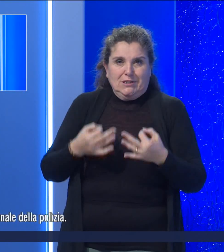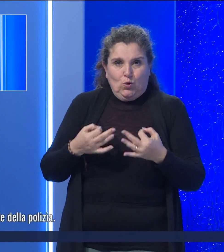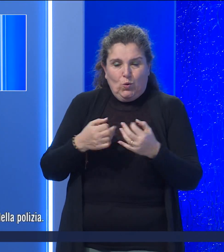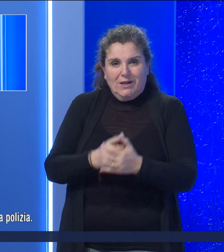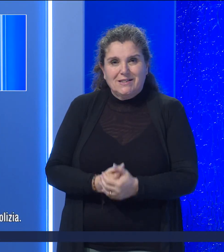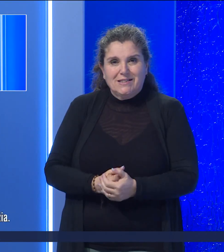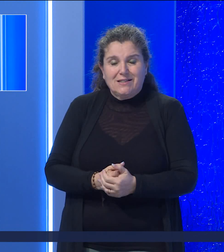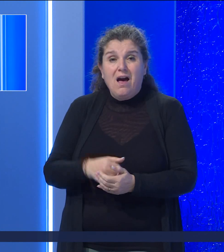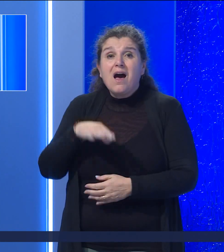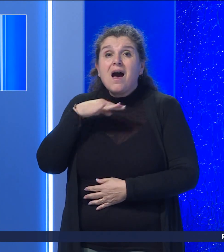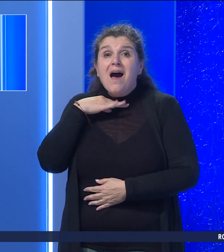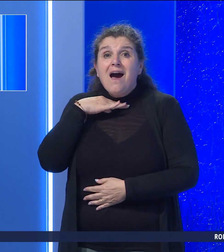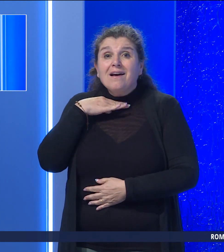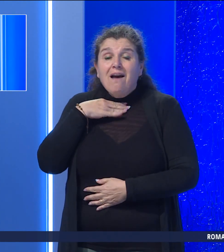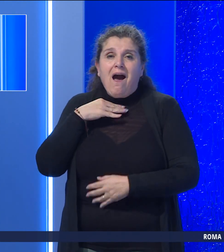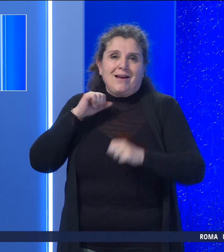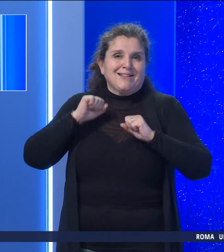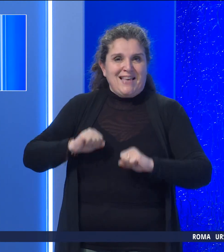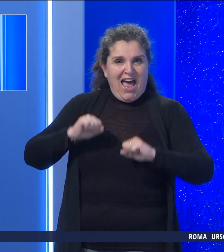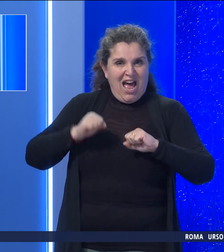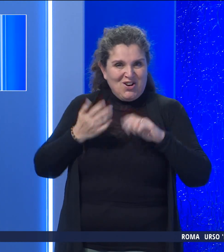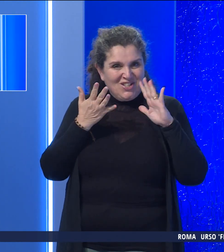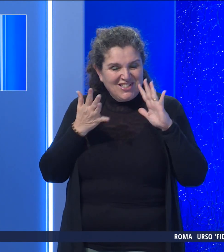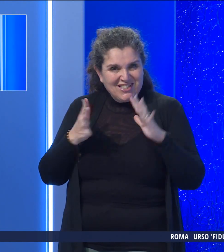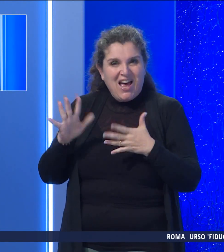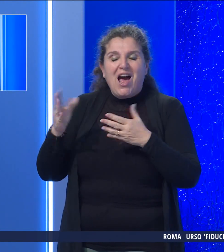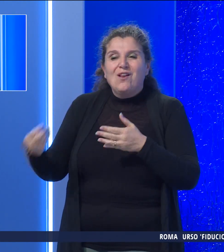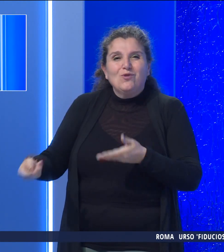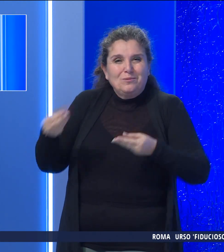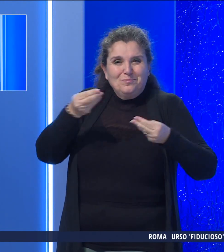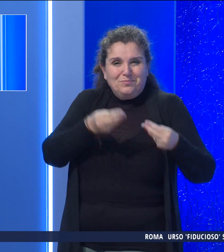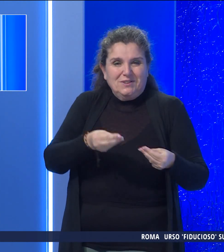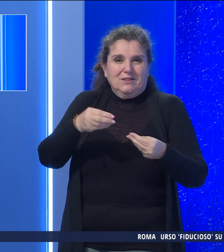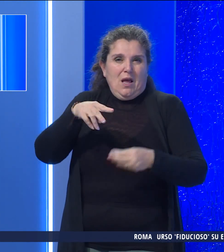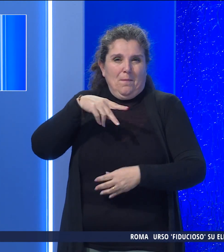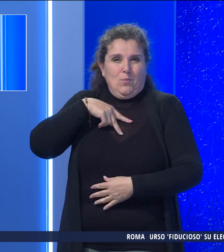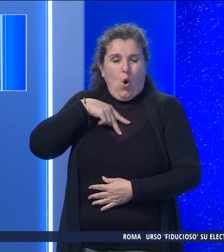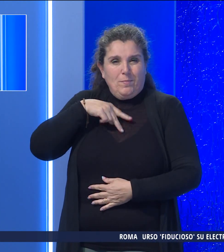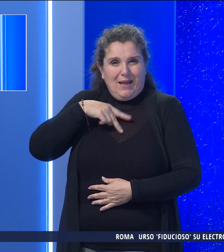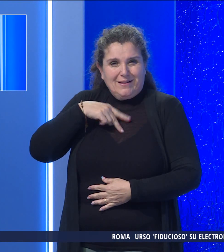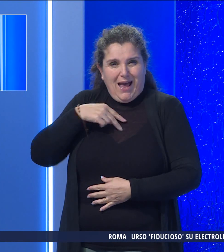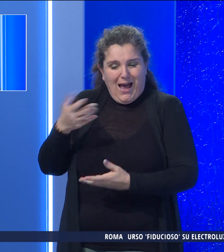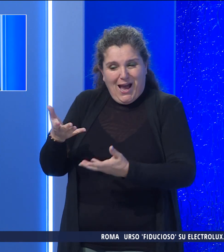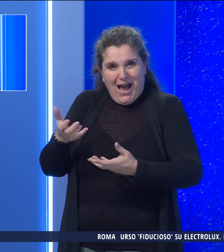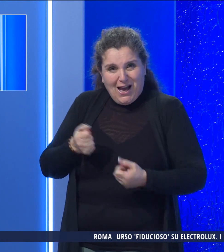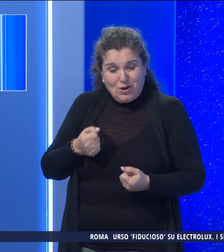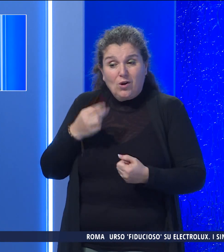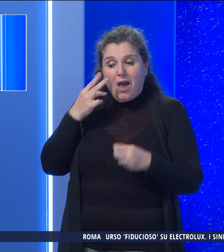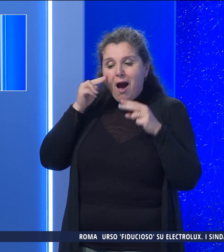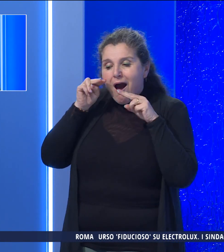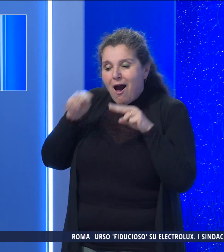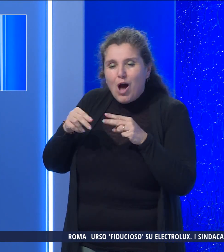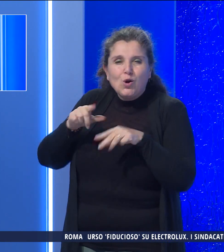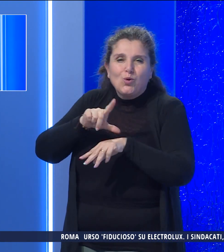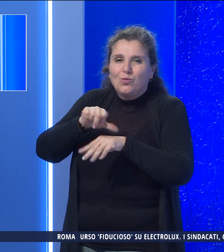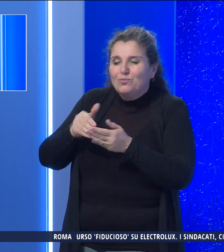Il cane, sano e salvo, è stato quindi riconsegnato direttamente al proprietario che ha assistito